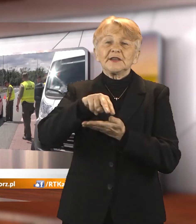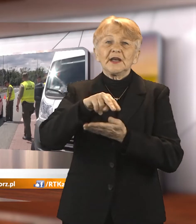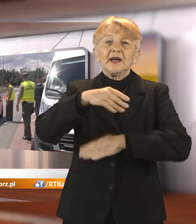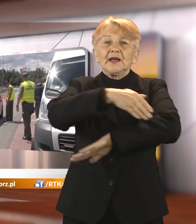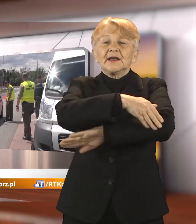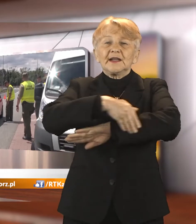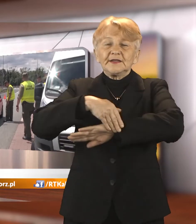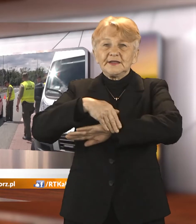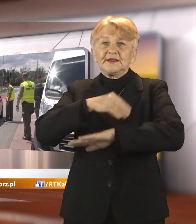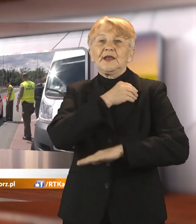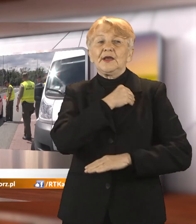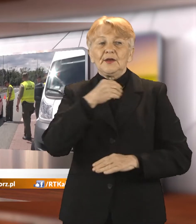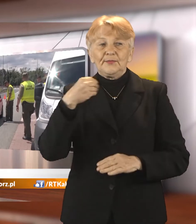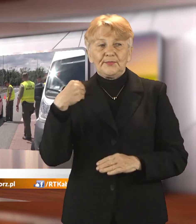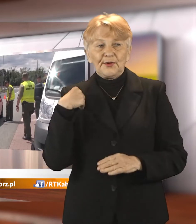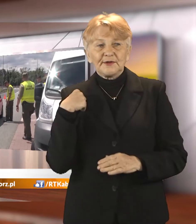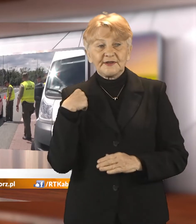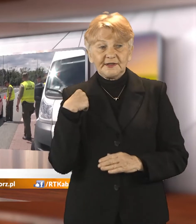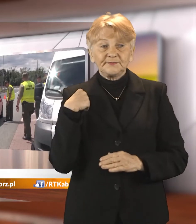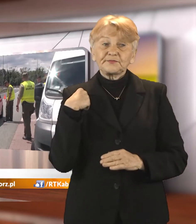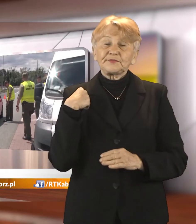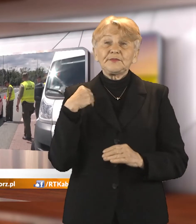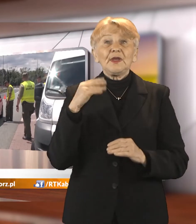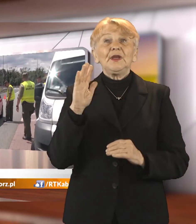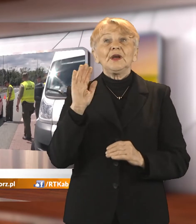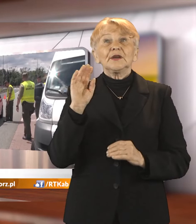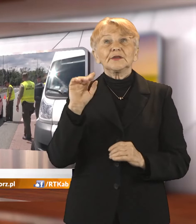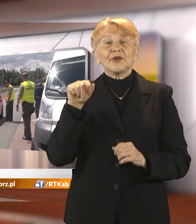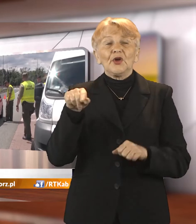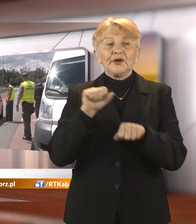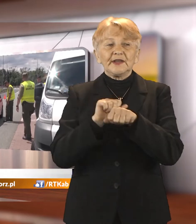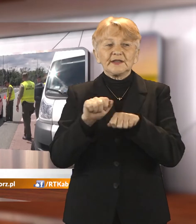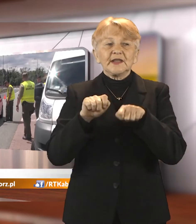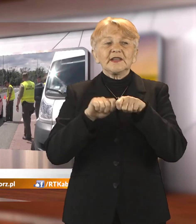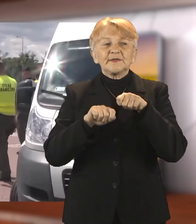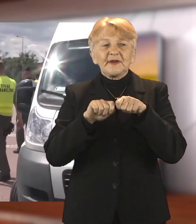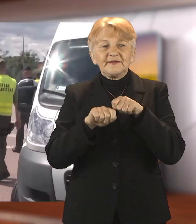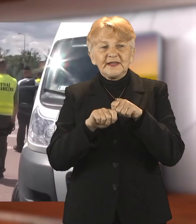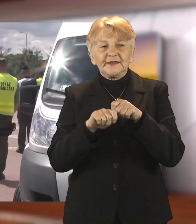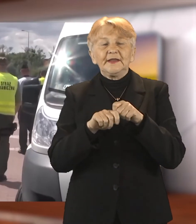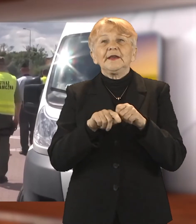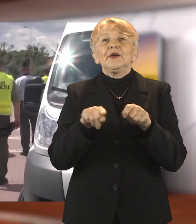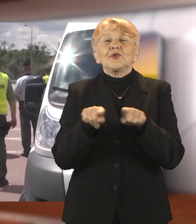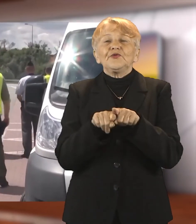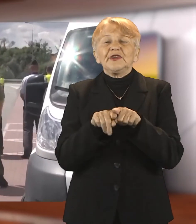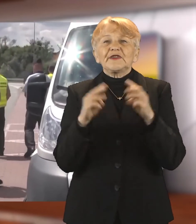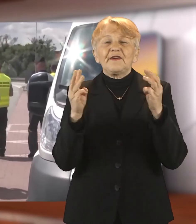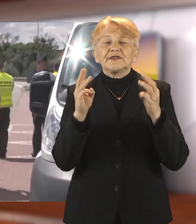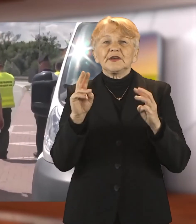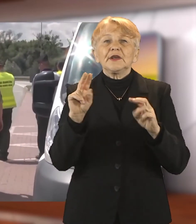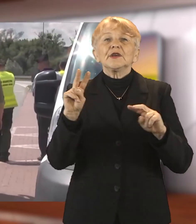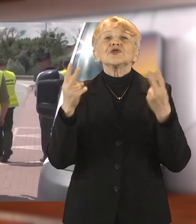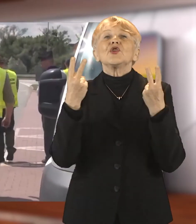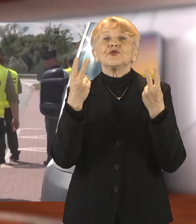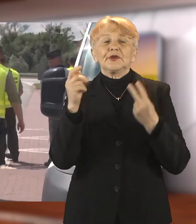albo trafią na 10-dniową kwarantannę. Wiele jednak zależy od tego z jakiego kraju przybywamy. Rząd zdecydował o zmianie zasad